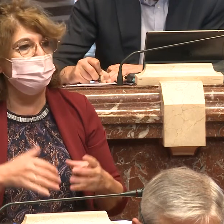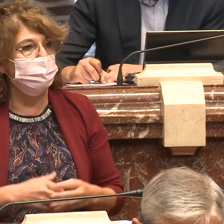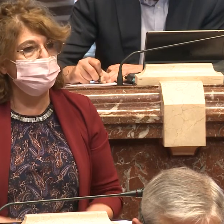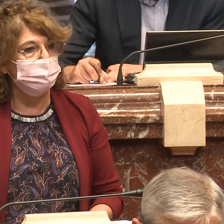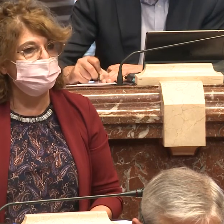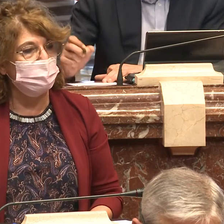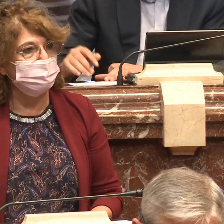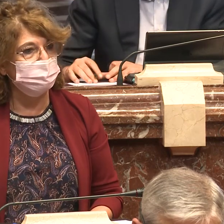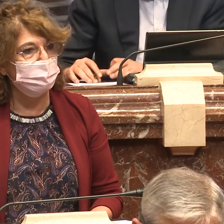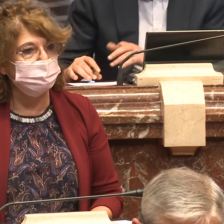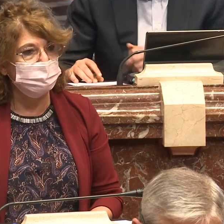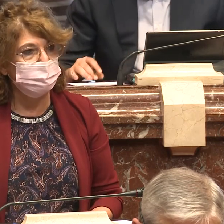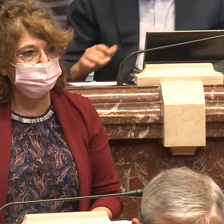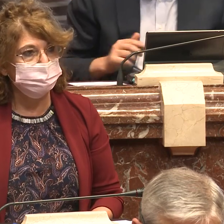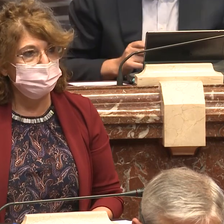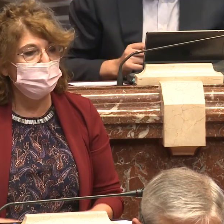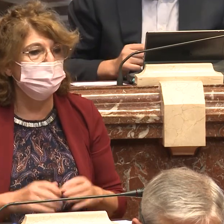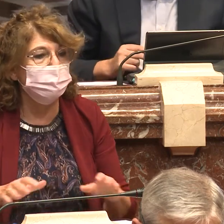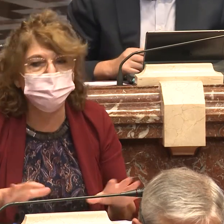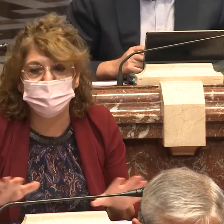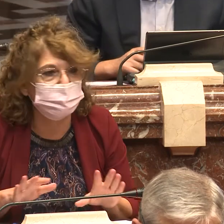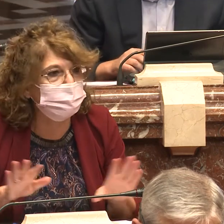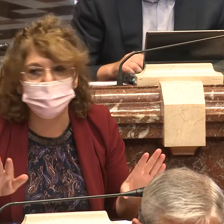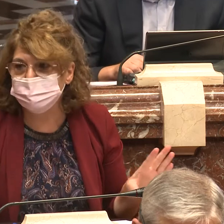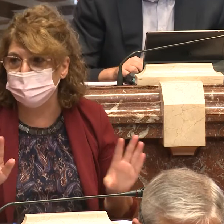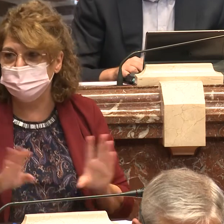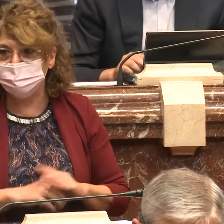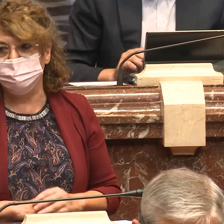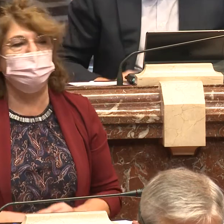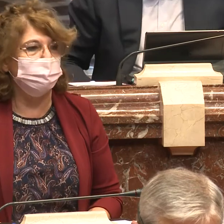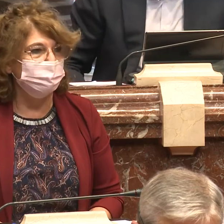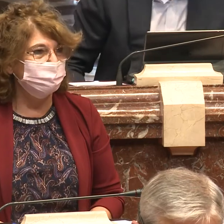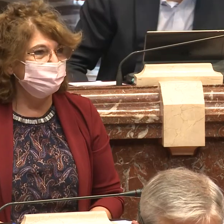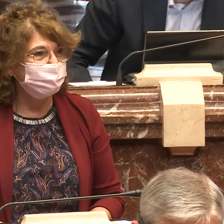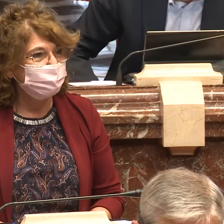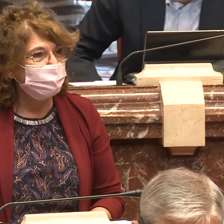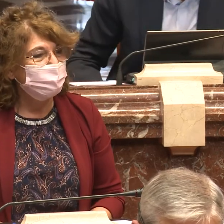margen del personal que te tiene que atender. Y muchas gracias, solo era una reflexión.